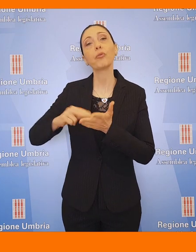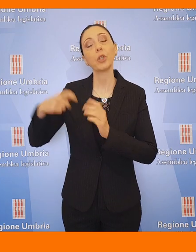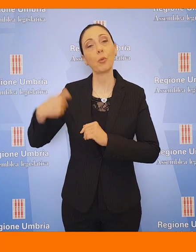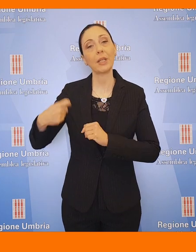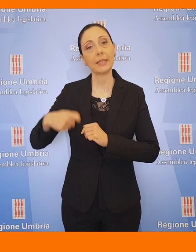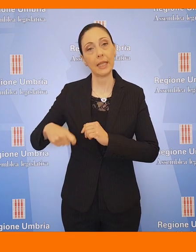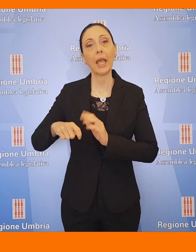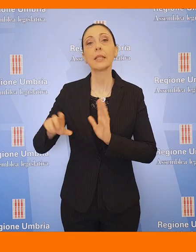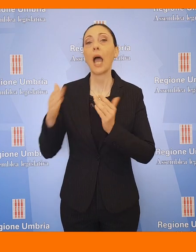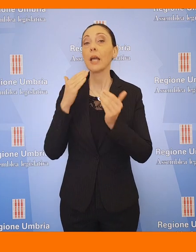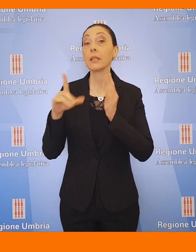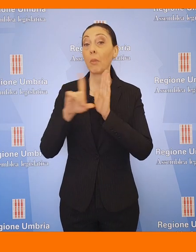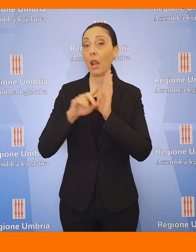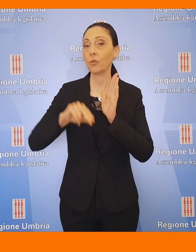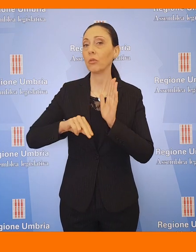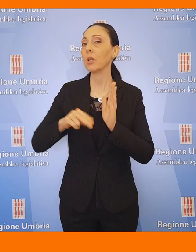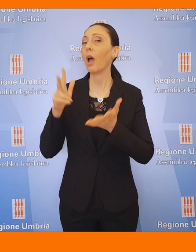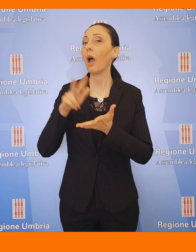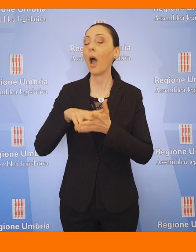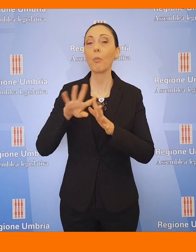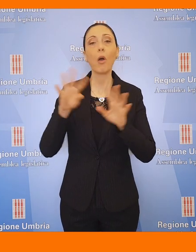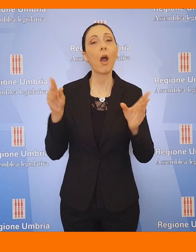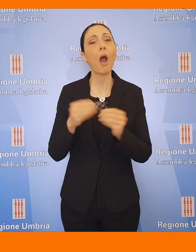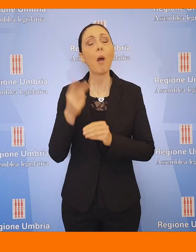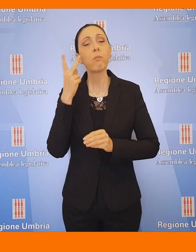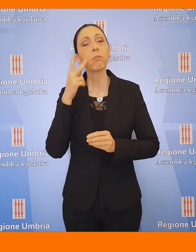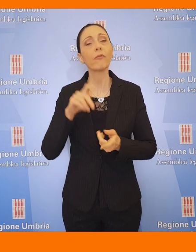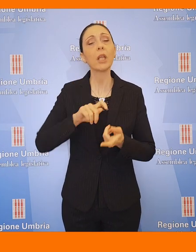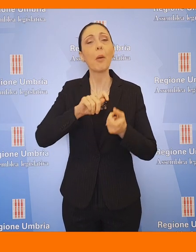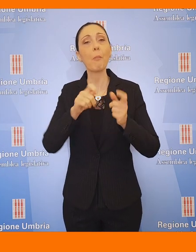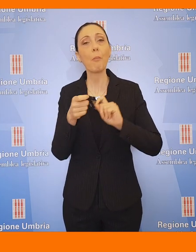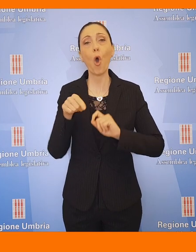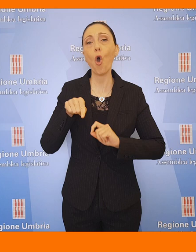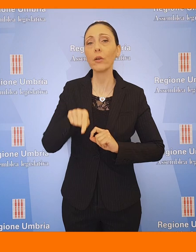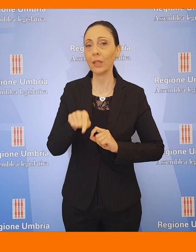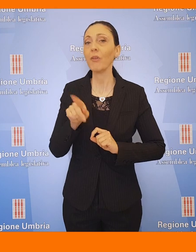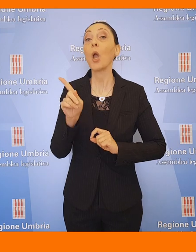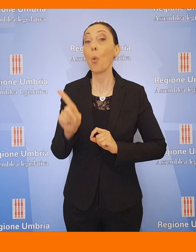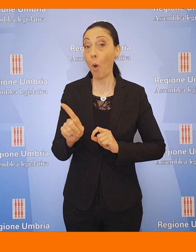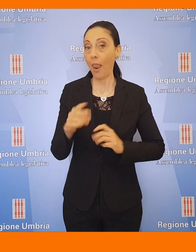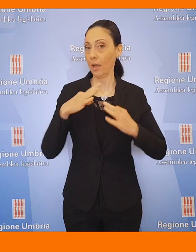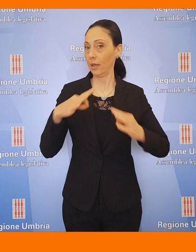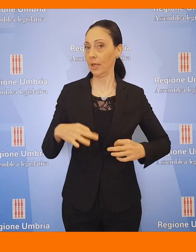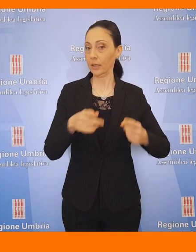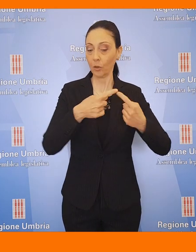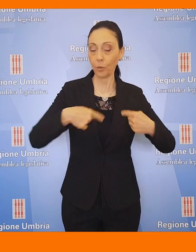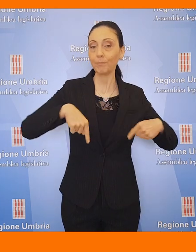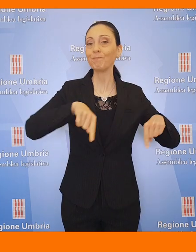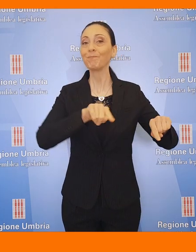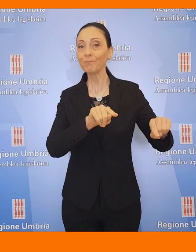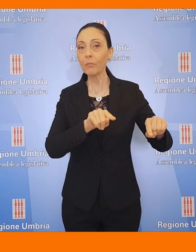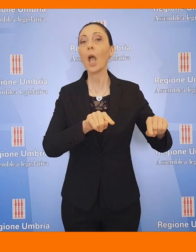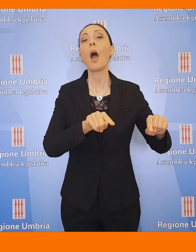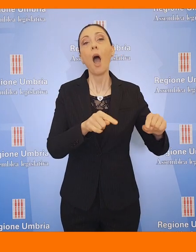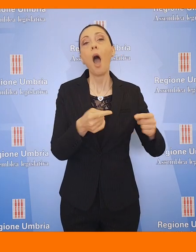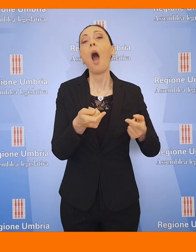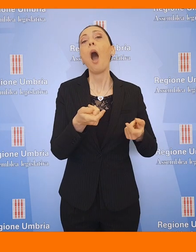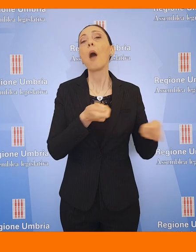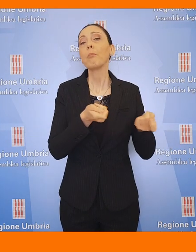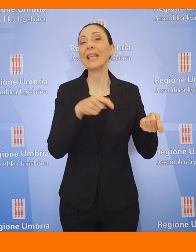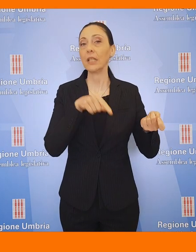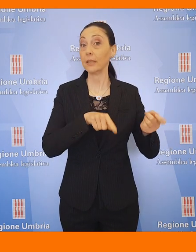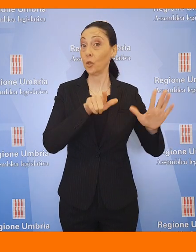'Assemblea Legislativa è stata approvata all'unanimità, prevede modifiche soprattutto rispetto agli organi dell'Istituto. Al posto del Consiglio di